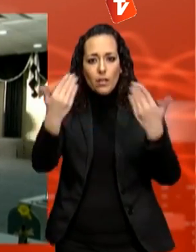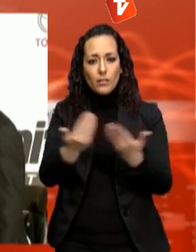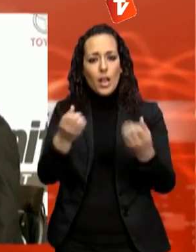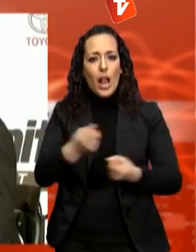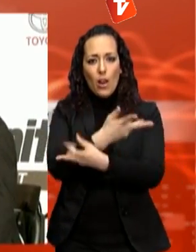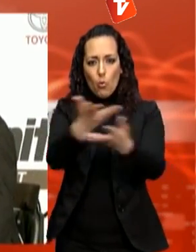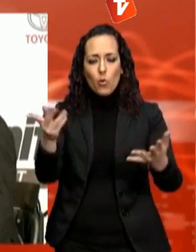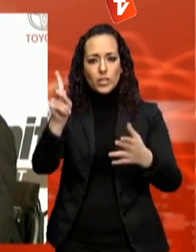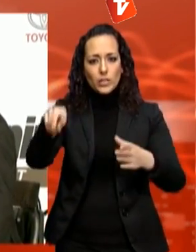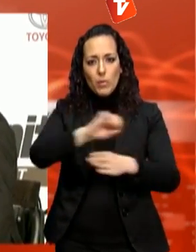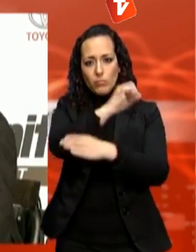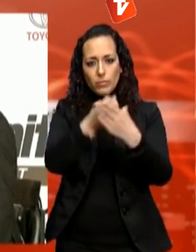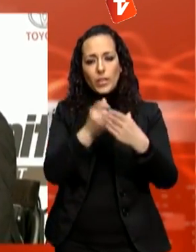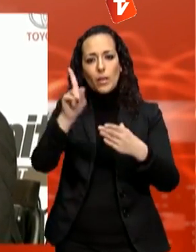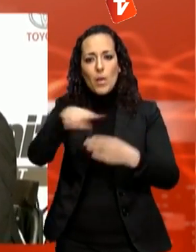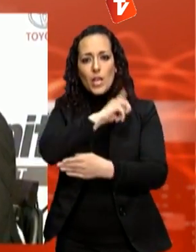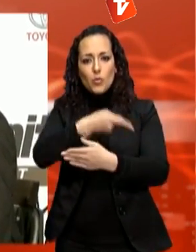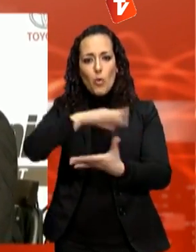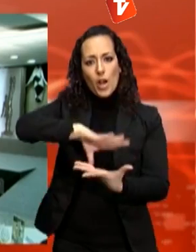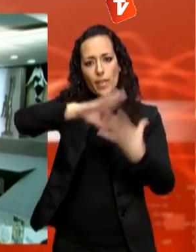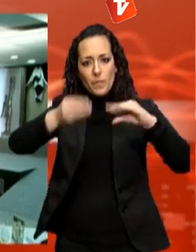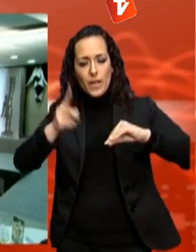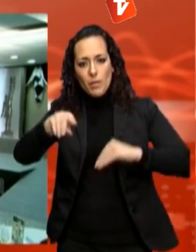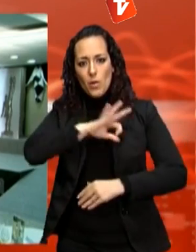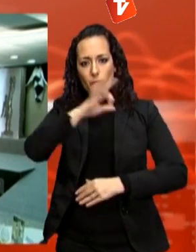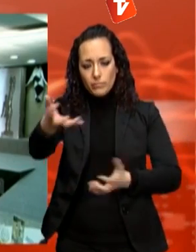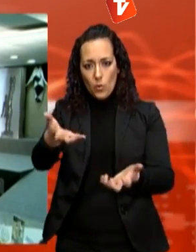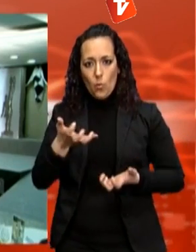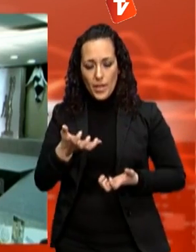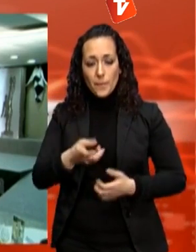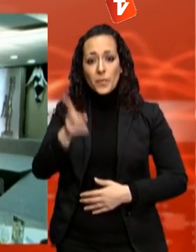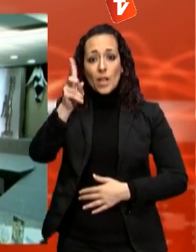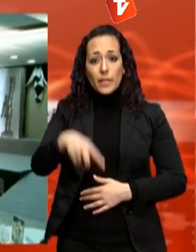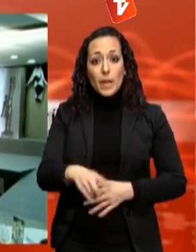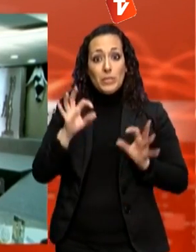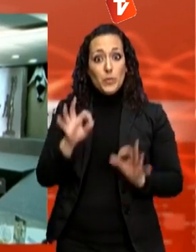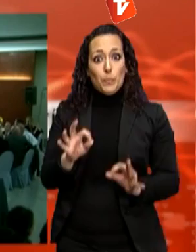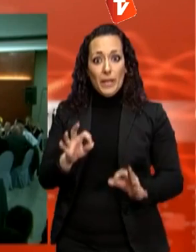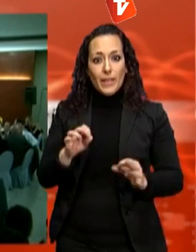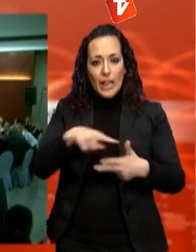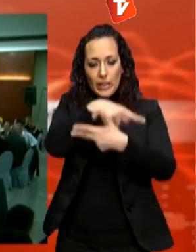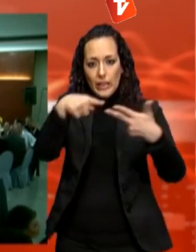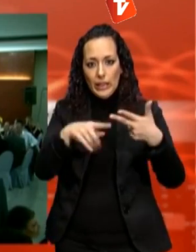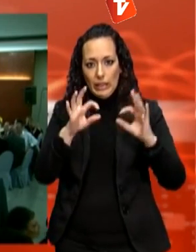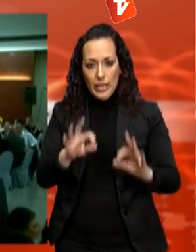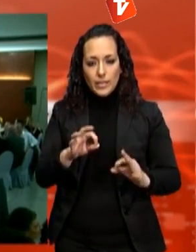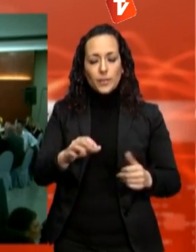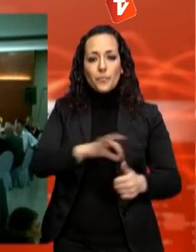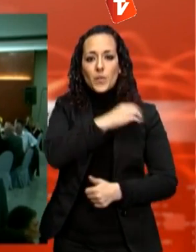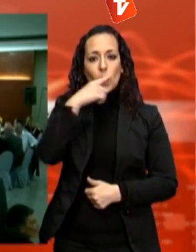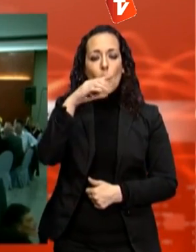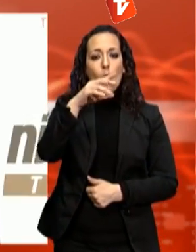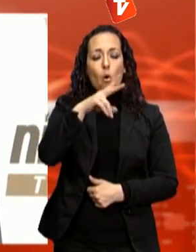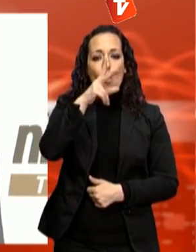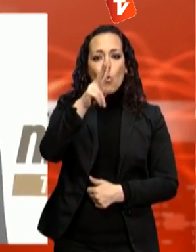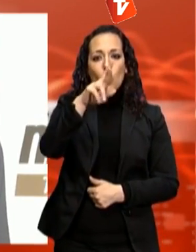de Fupar, a l'esport adaptat. L'organització ha fet tres mencions especials a l'exdirectiu del Natació, Francesc Cortado, l'exfutbolista Andreu